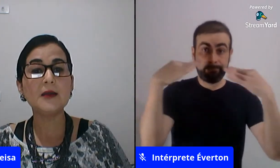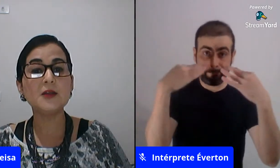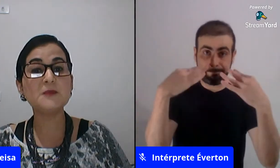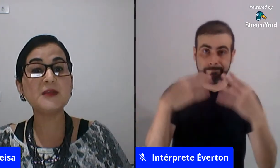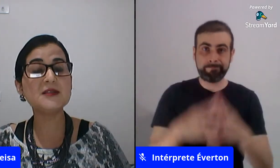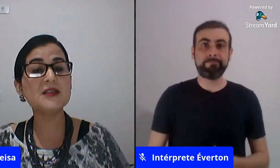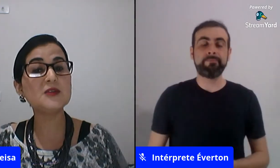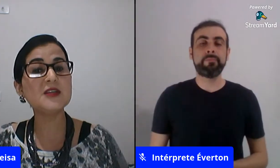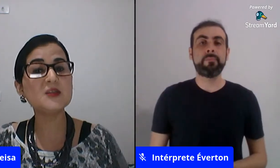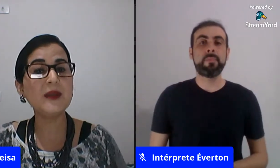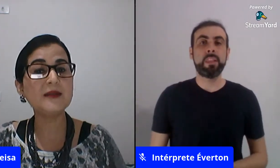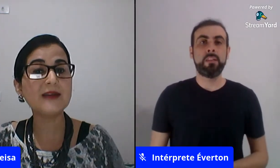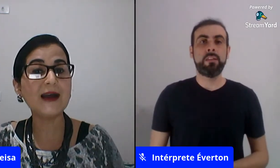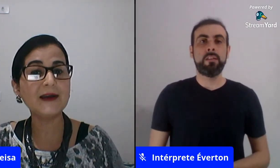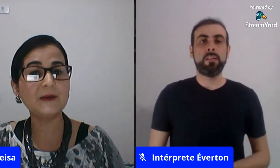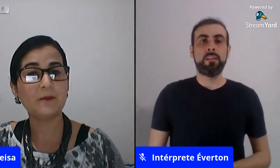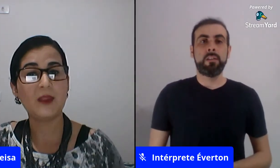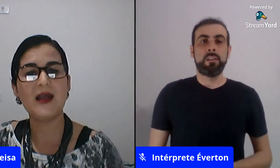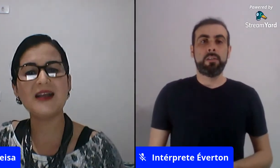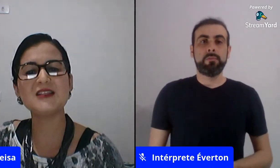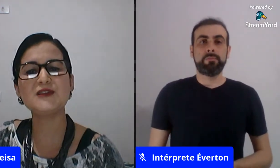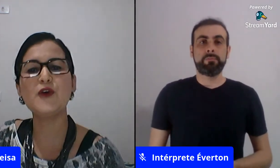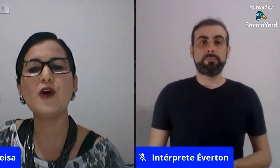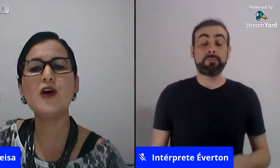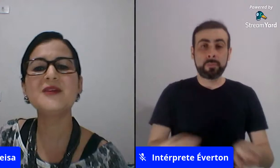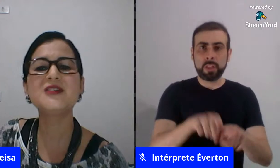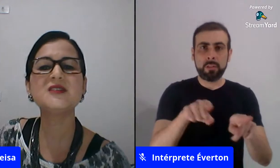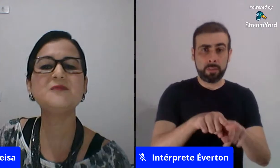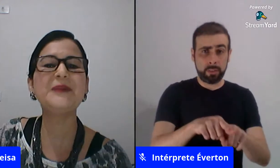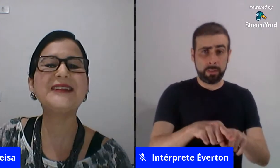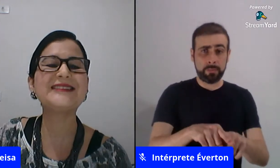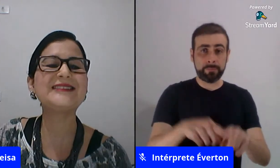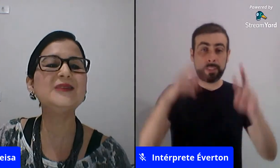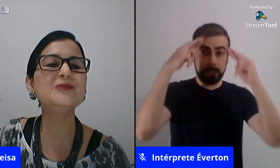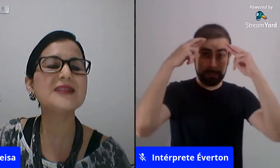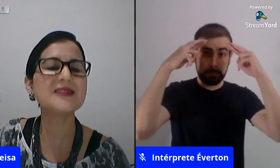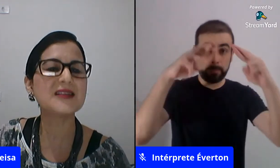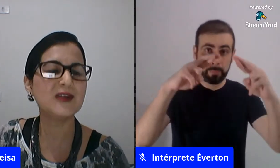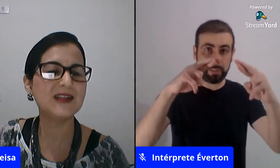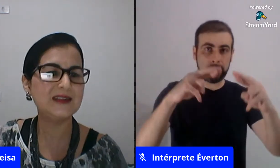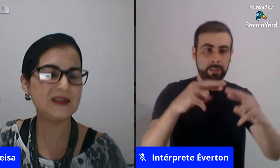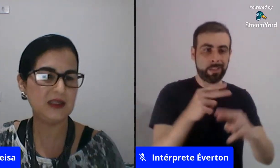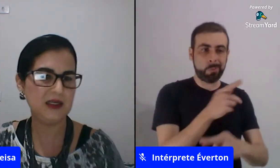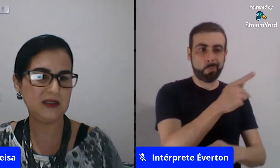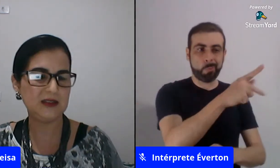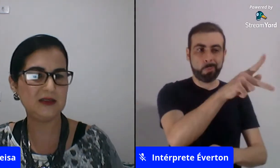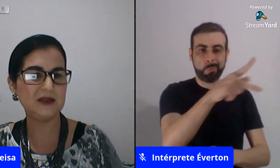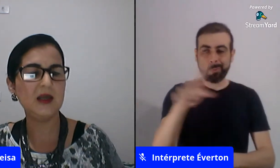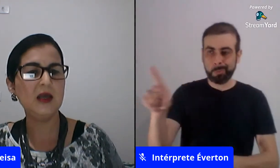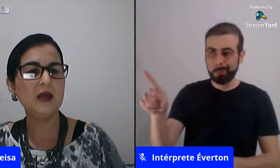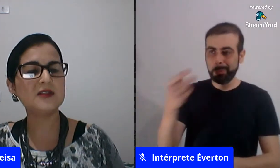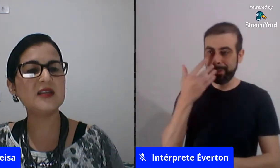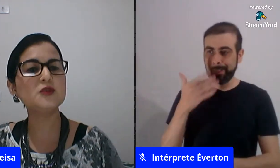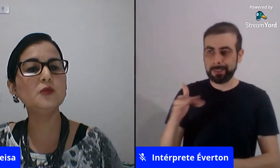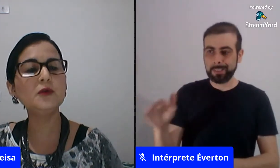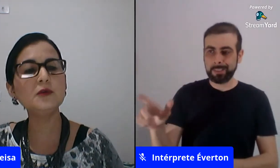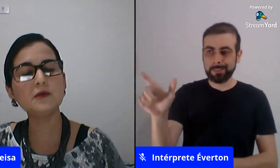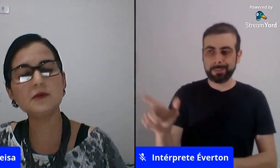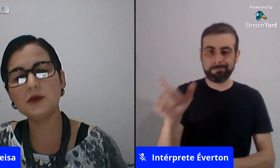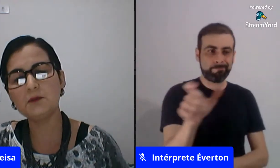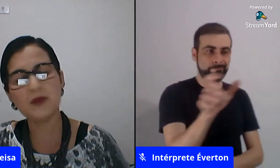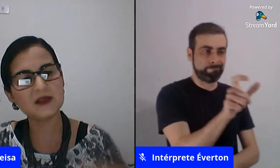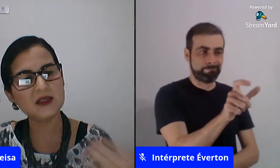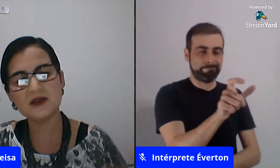nós precisamos respeitar as formas de expressão da sexualidade das crianças nós temos